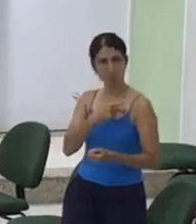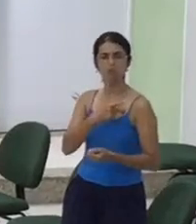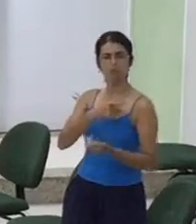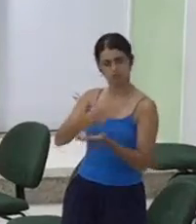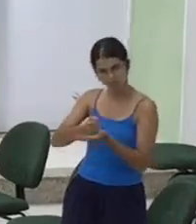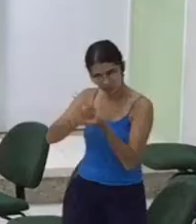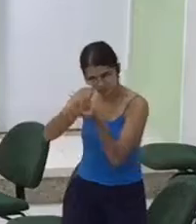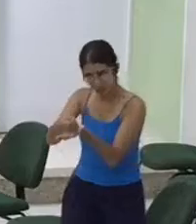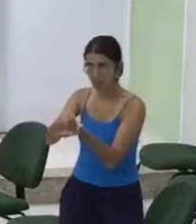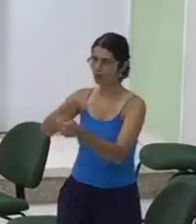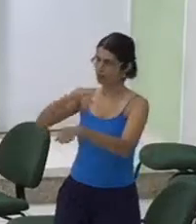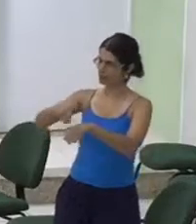presente